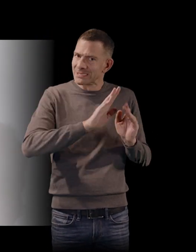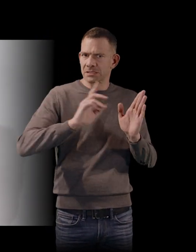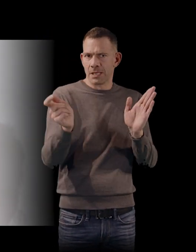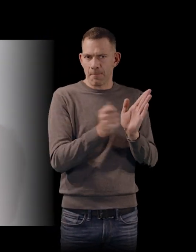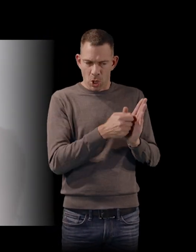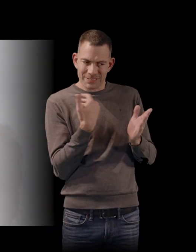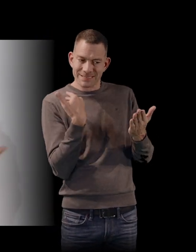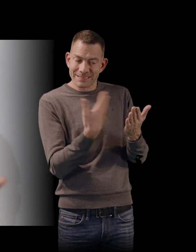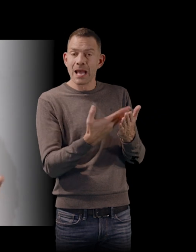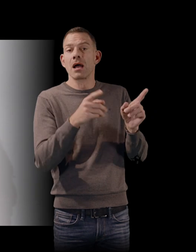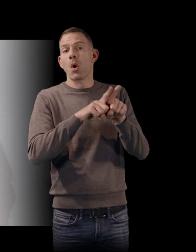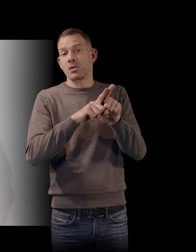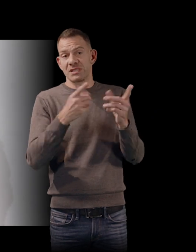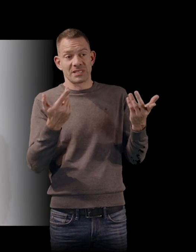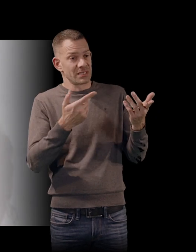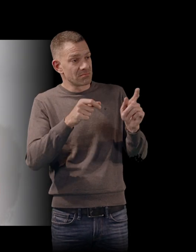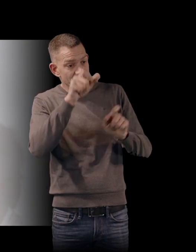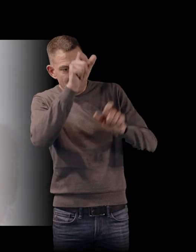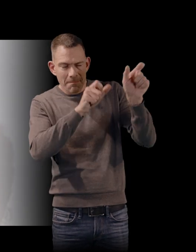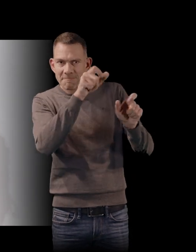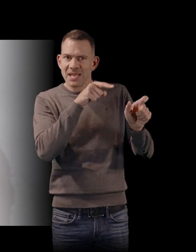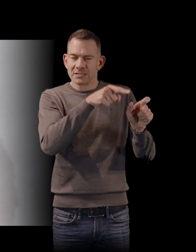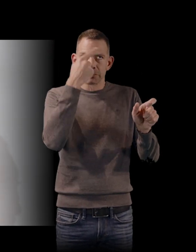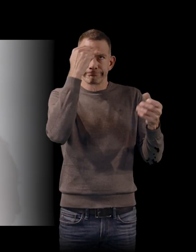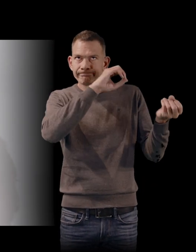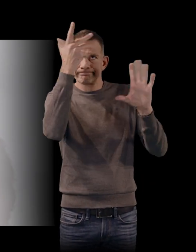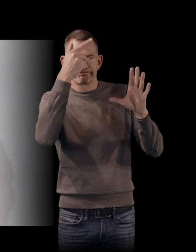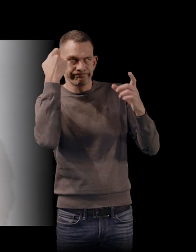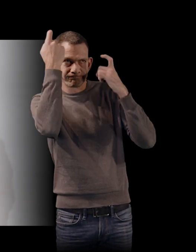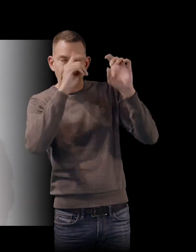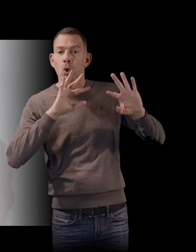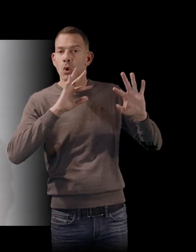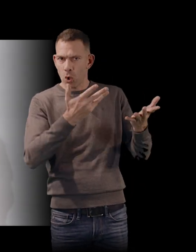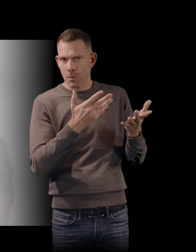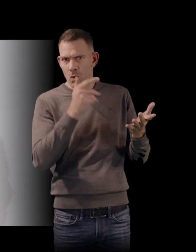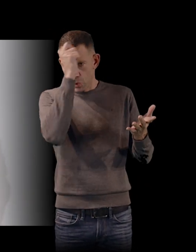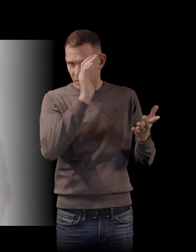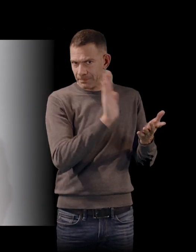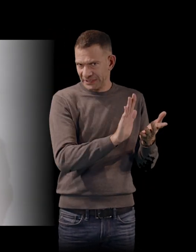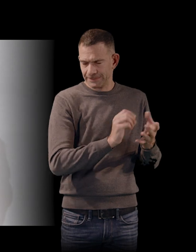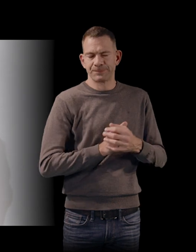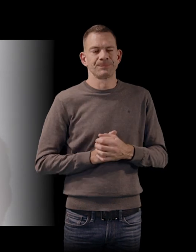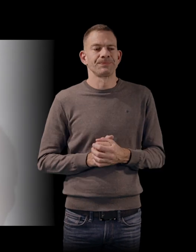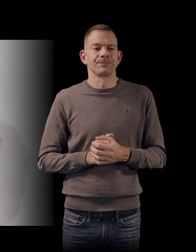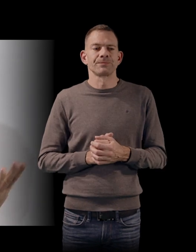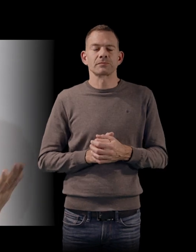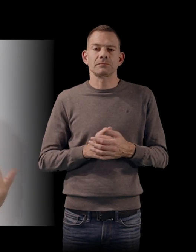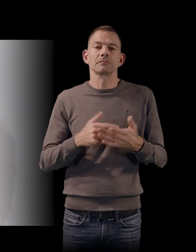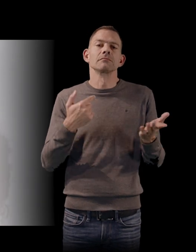dont les gens pouvaient résonner à cette époque. Donc,'ai surtout regardé le